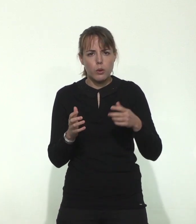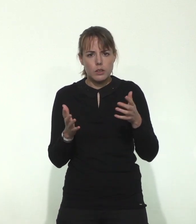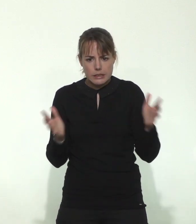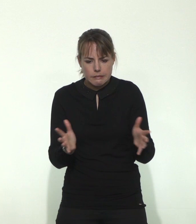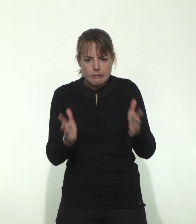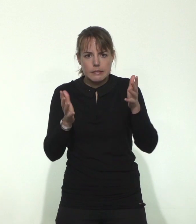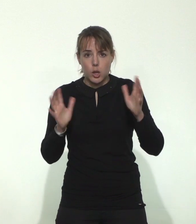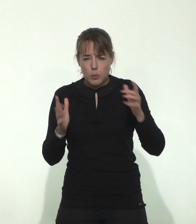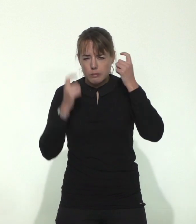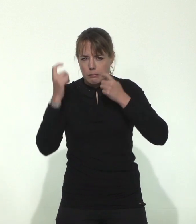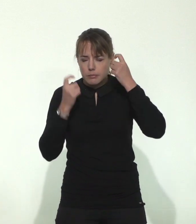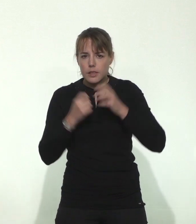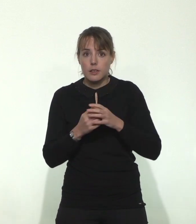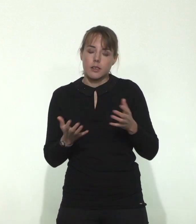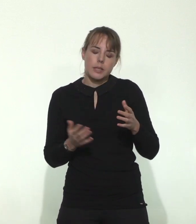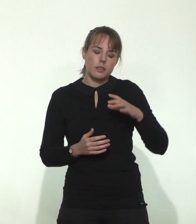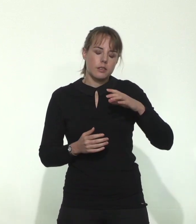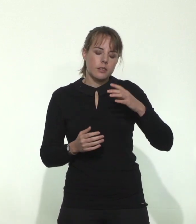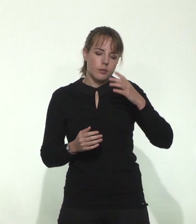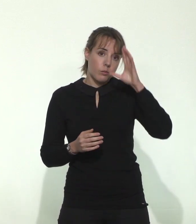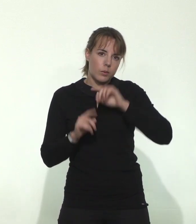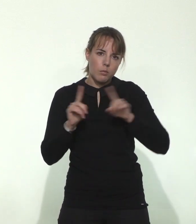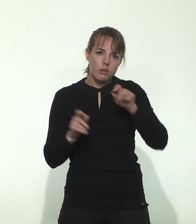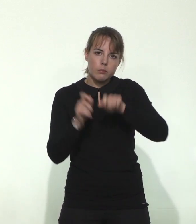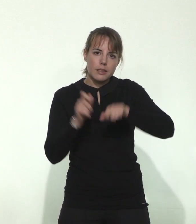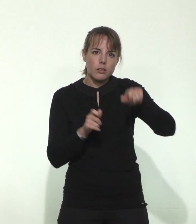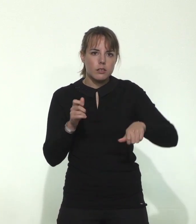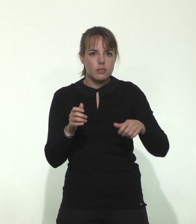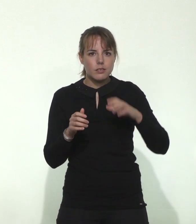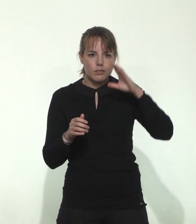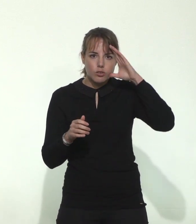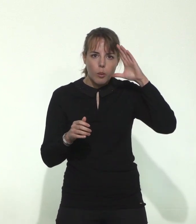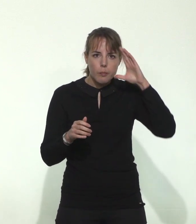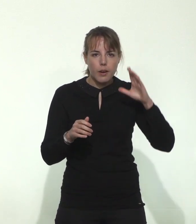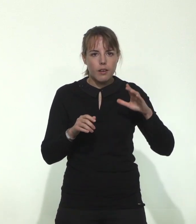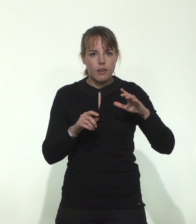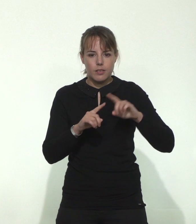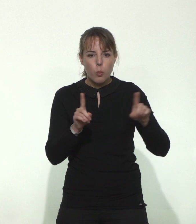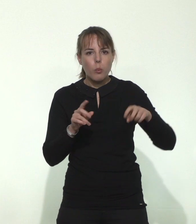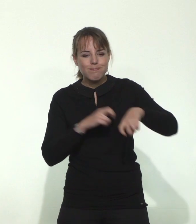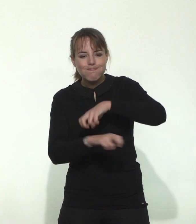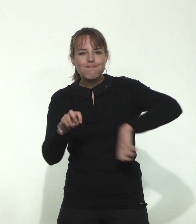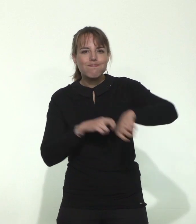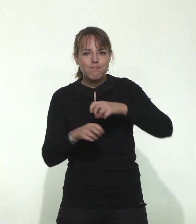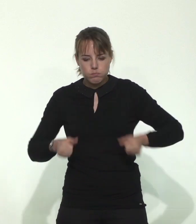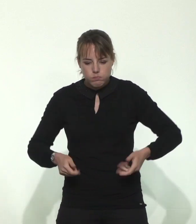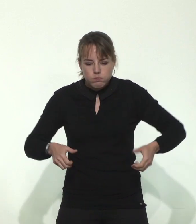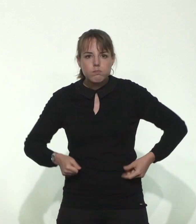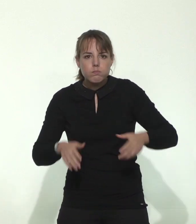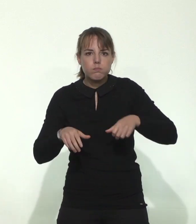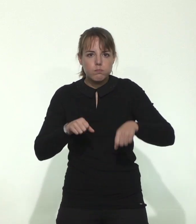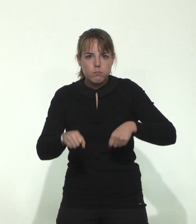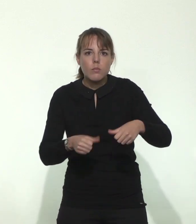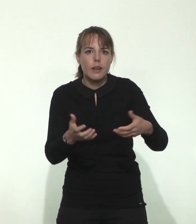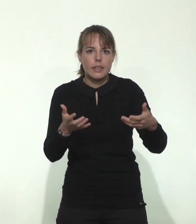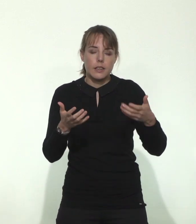des déambulations, c'est-dire qui ne restent pas dans leur chambre et qui ont pris l'habitude de beaucoup circuler dans l'établissement. Donc ça fait partie du